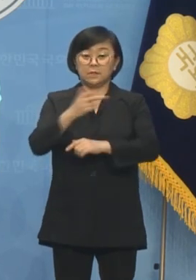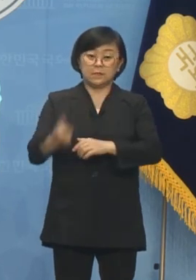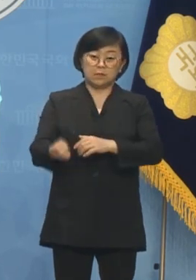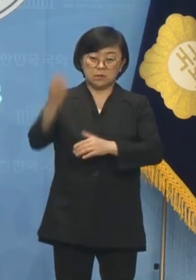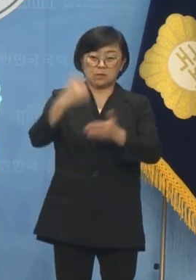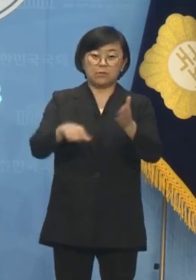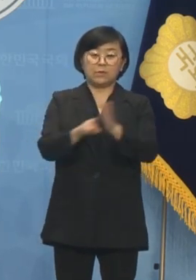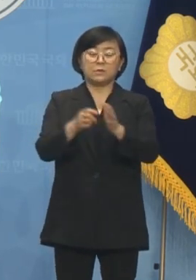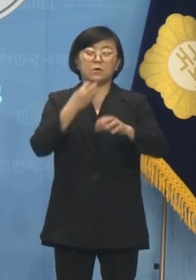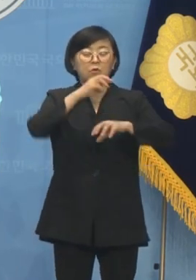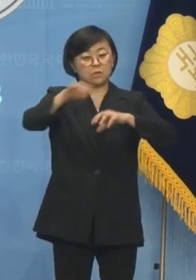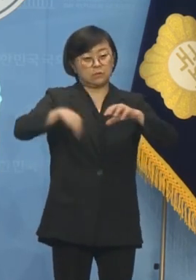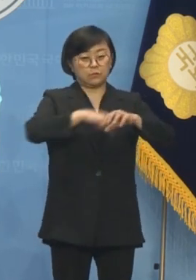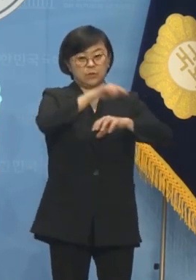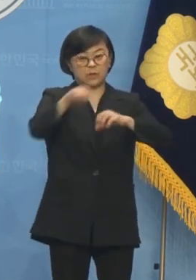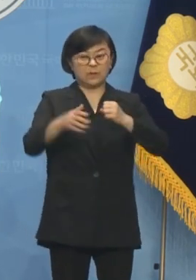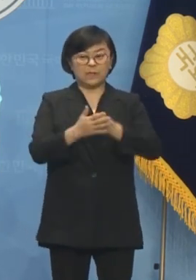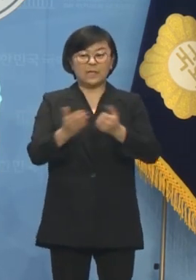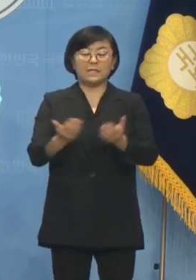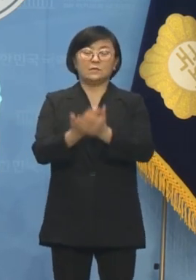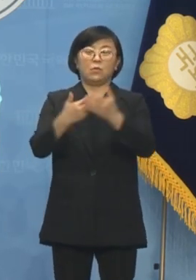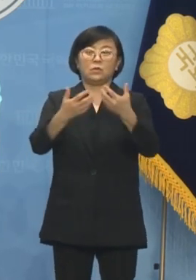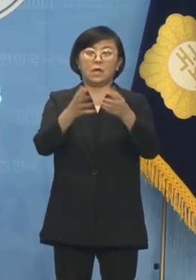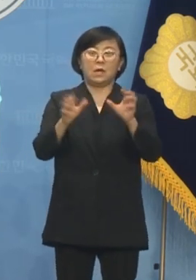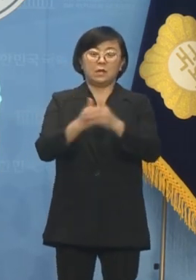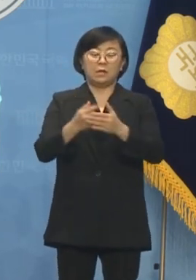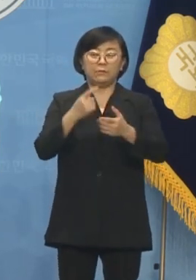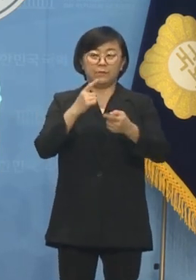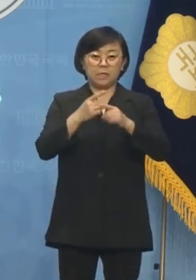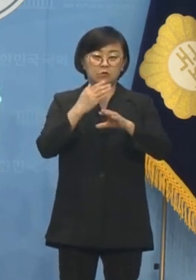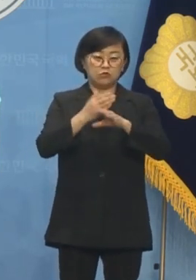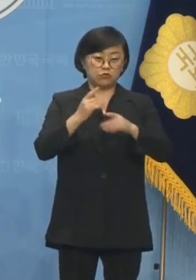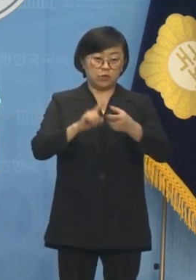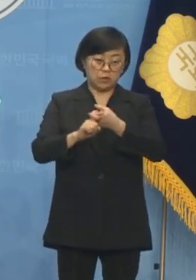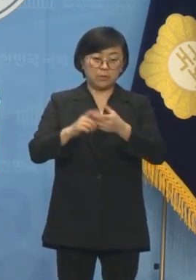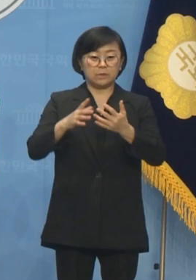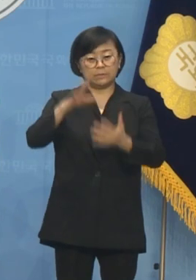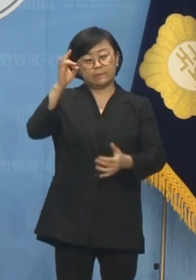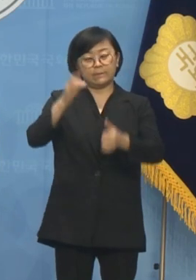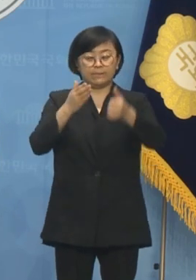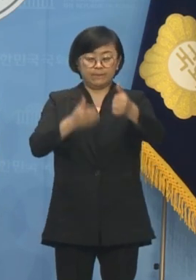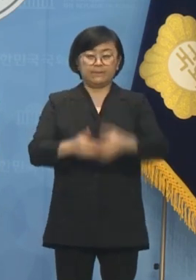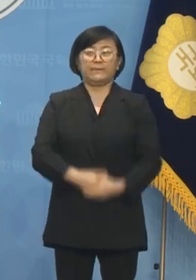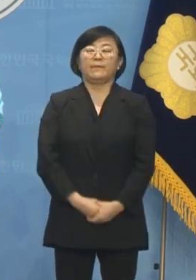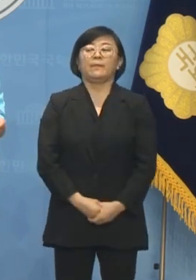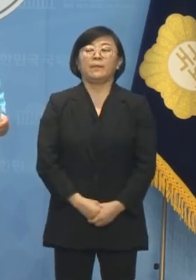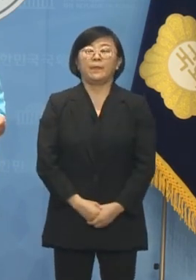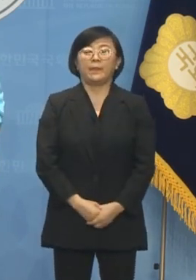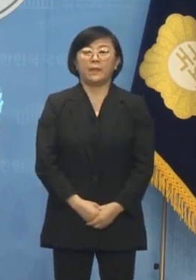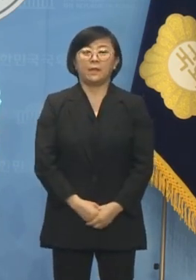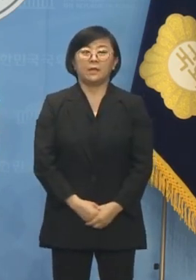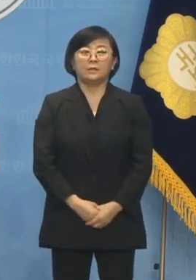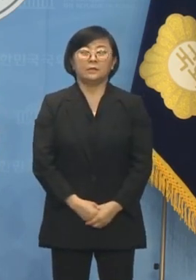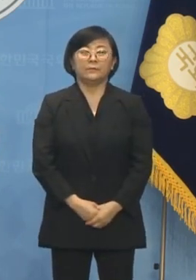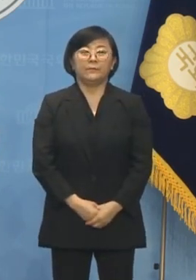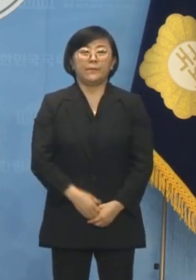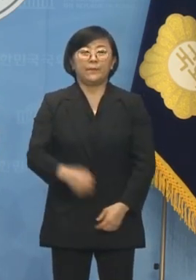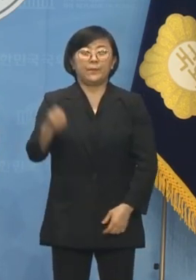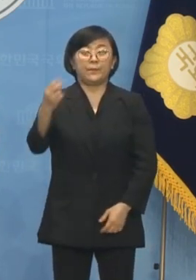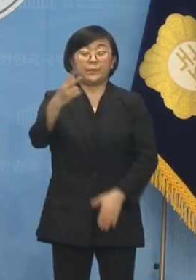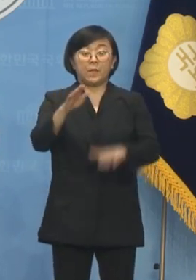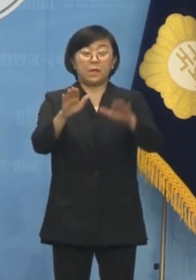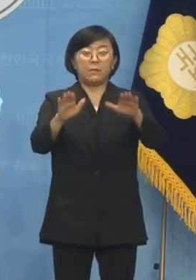서울에서부터 진보당과 더불어민주연합을 선택하여 주시기를 호소드립니다. 그리고